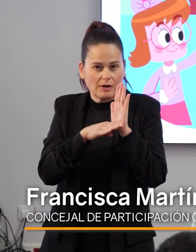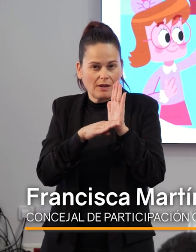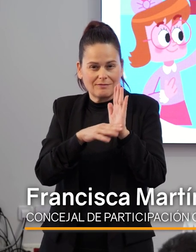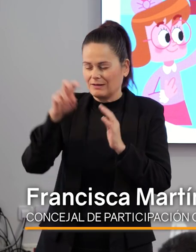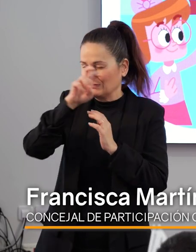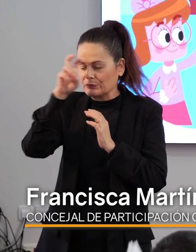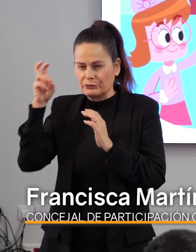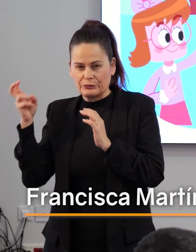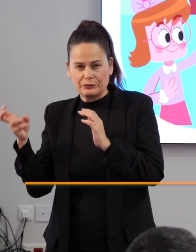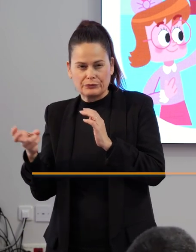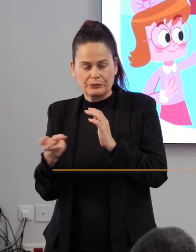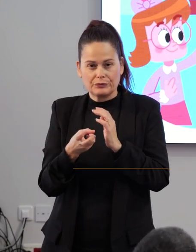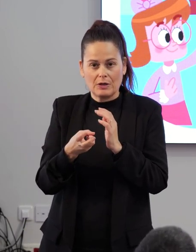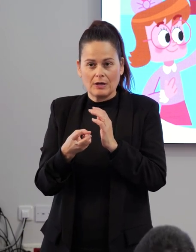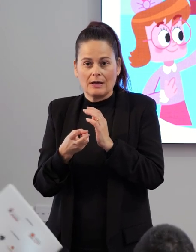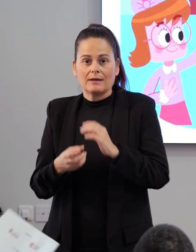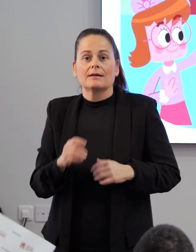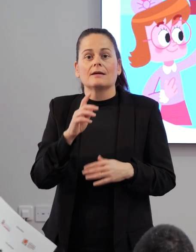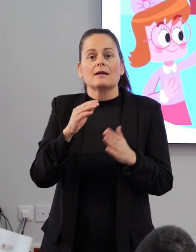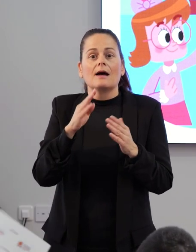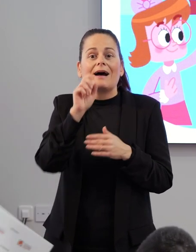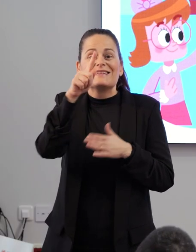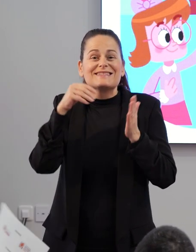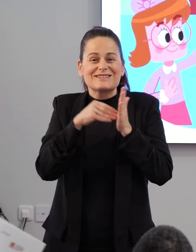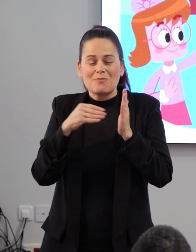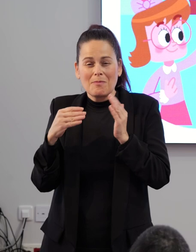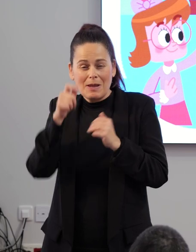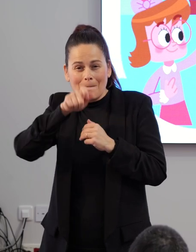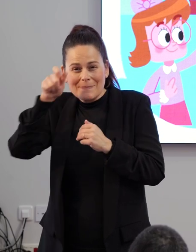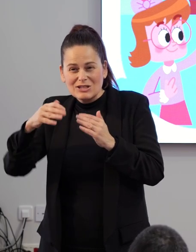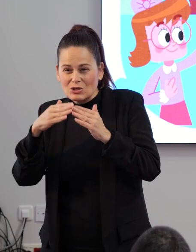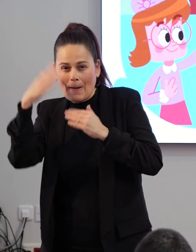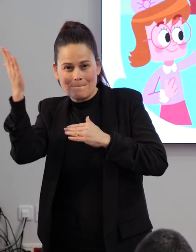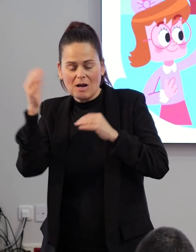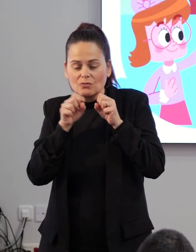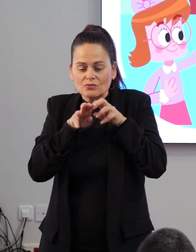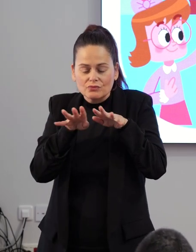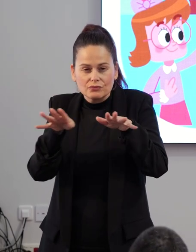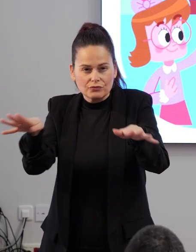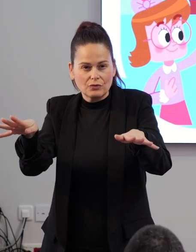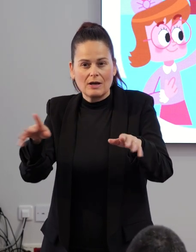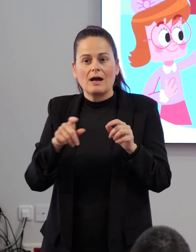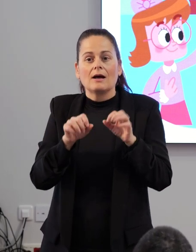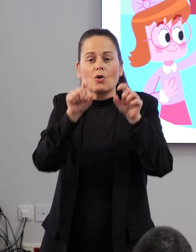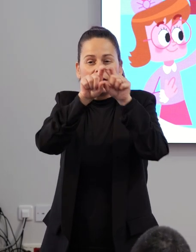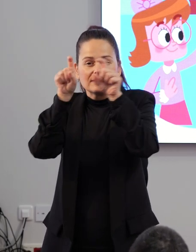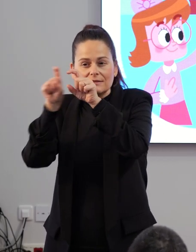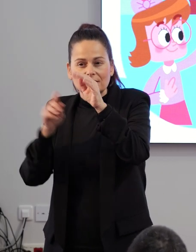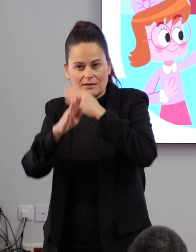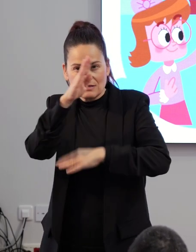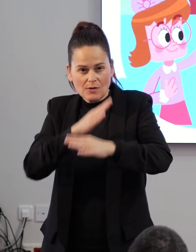y variadas actividades que llegan a más de 6.000 personas a través de las entidades de discapacidad, centros